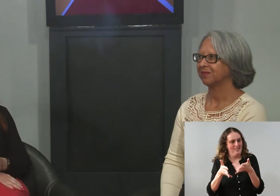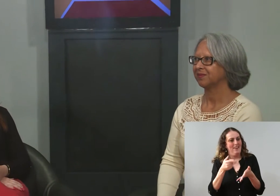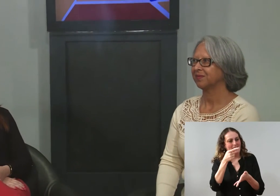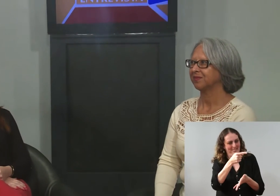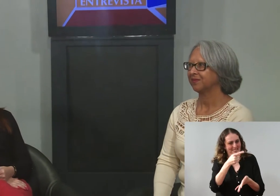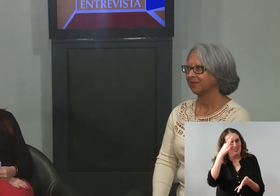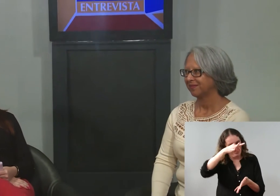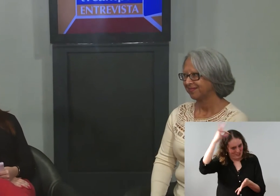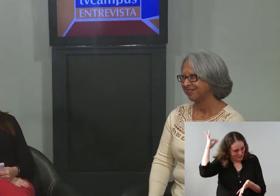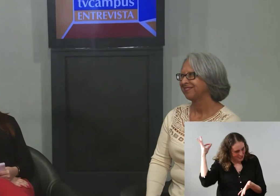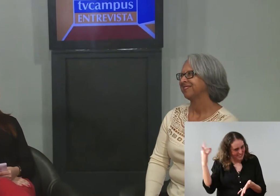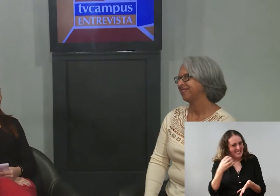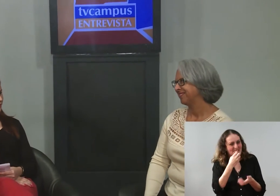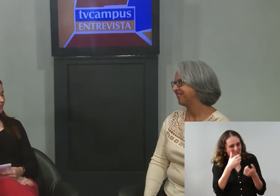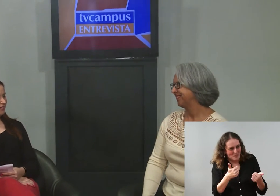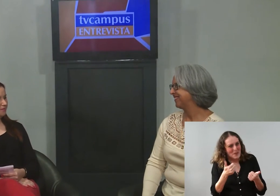bem, Shirley? Bem-vindo ao nosso programa.